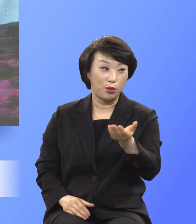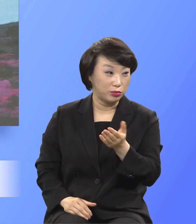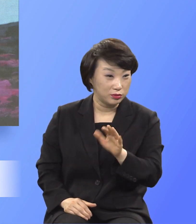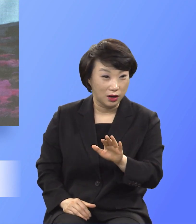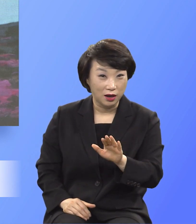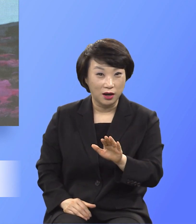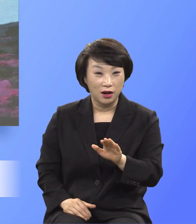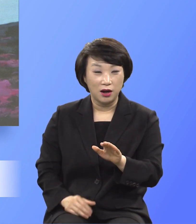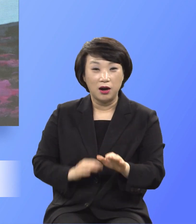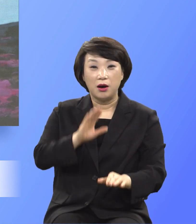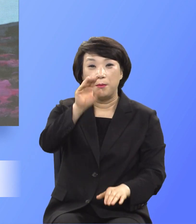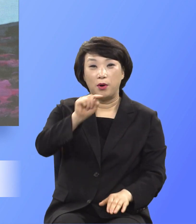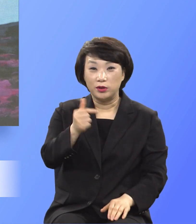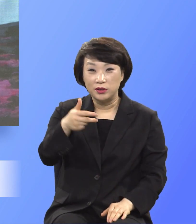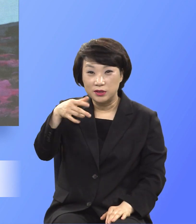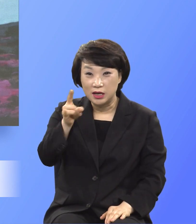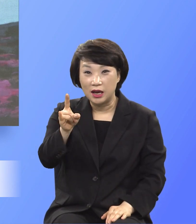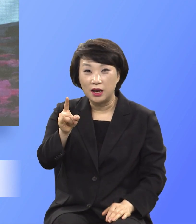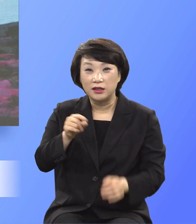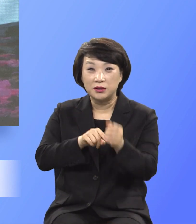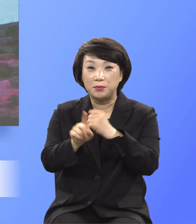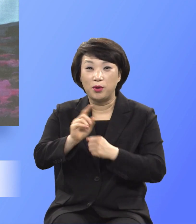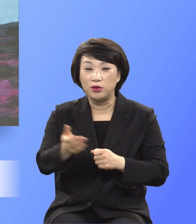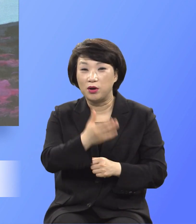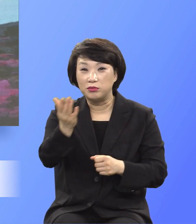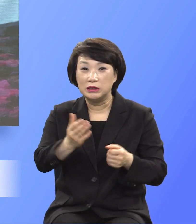짐승을 잡듯이 잡아서